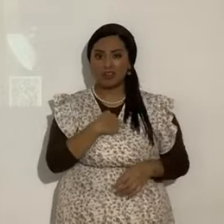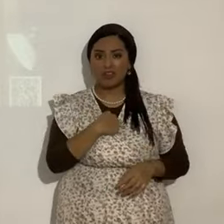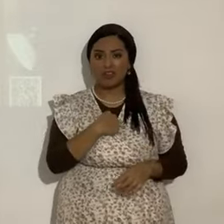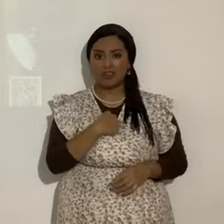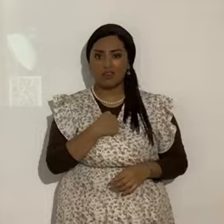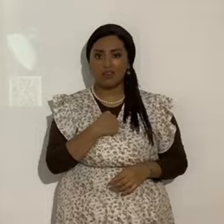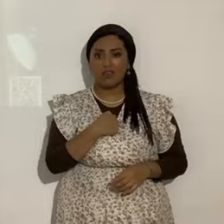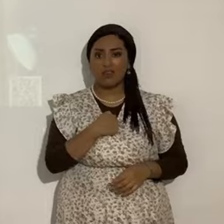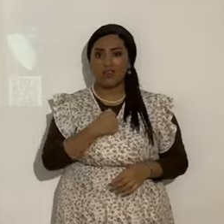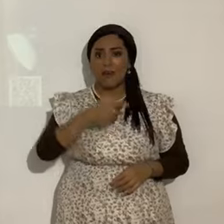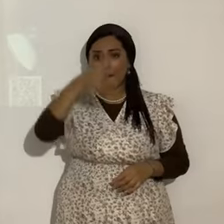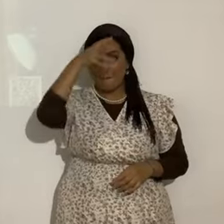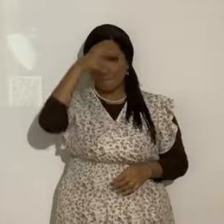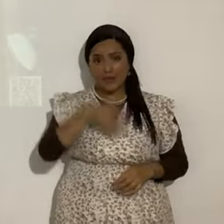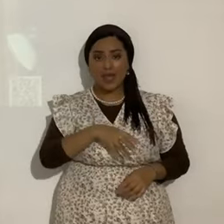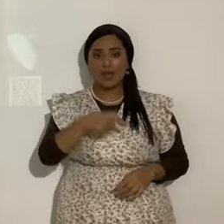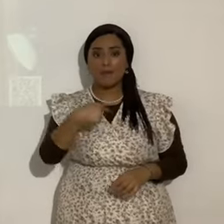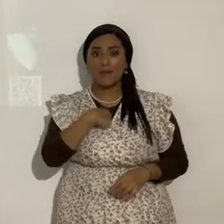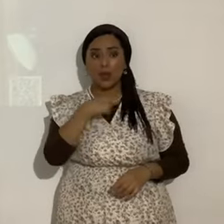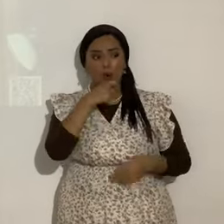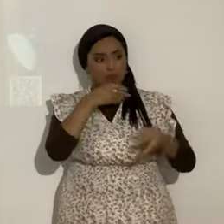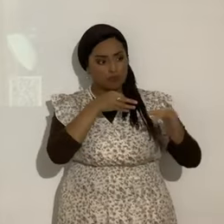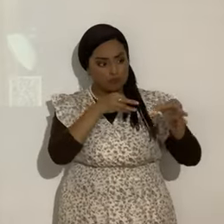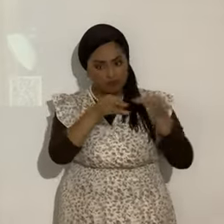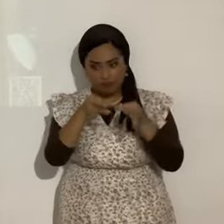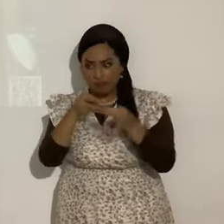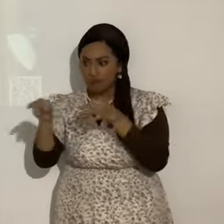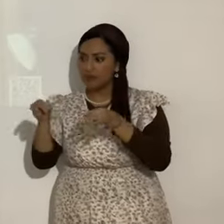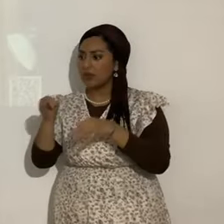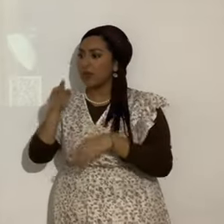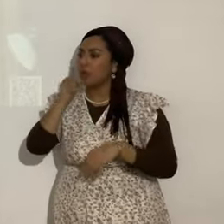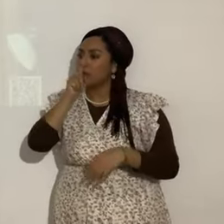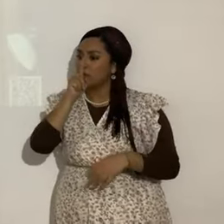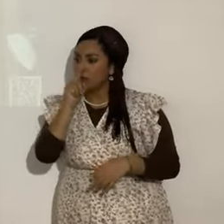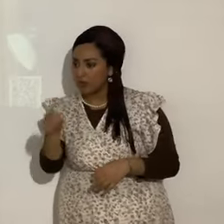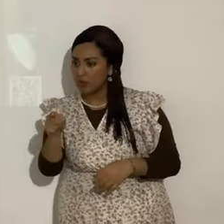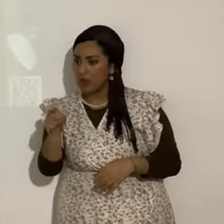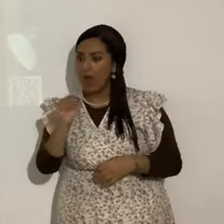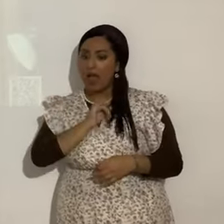hombre que os he hablado la verdad, la cual he oído de Elohim.